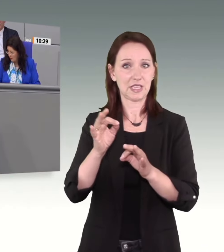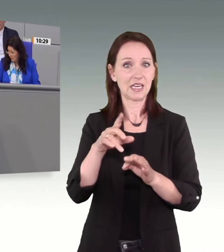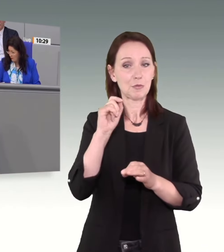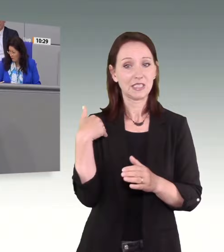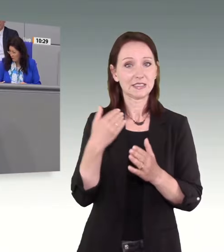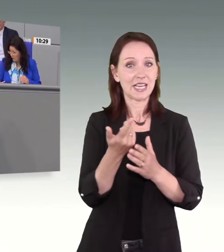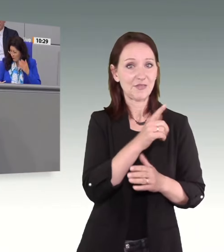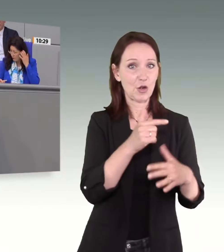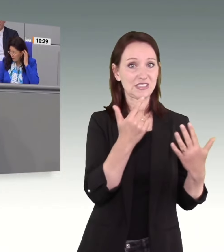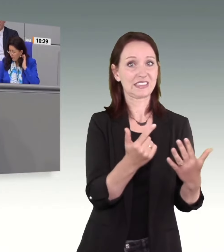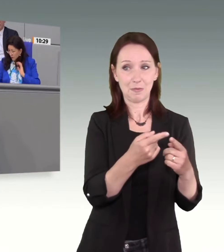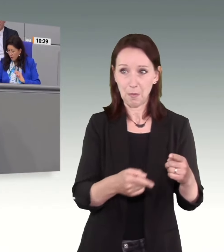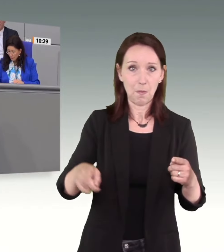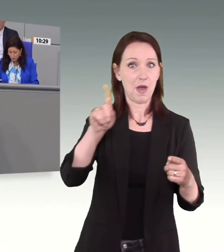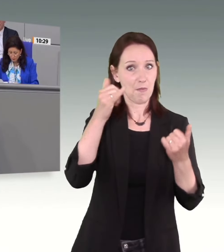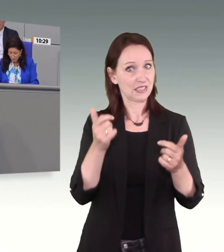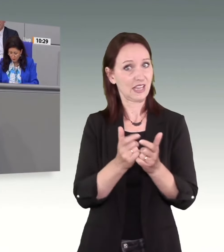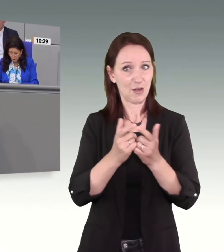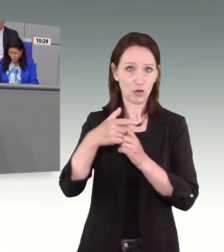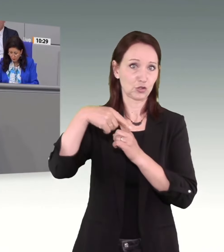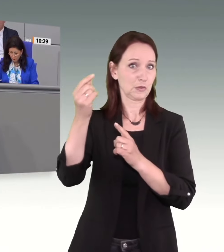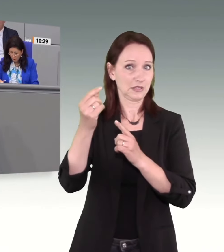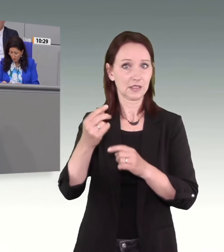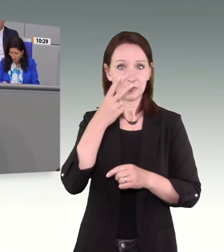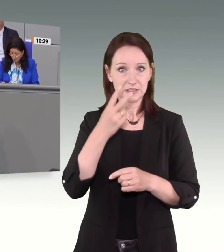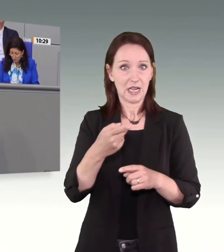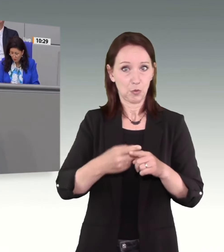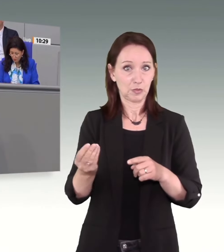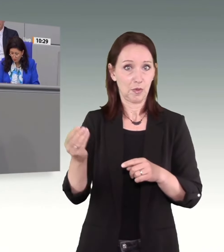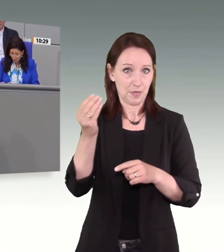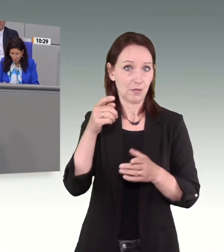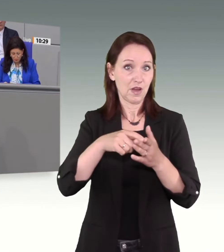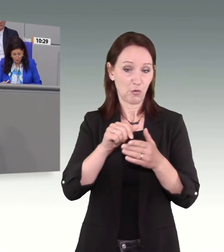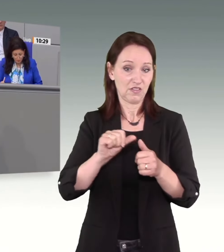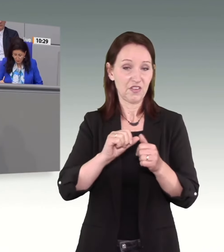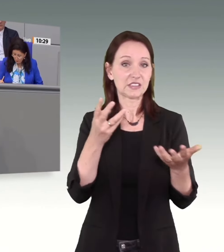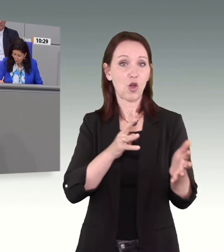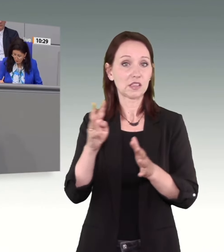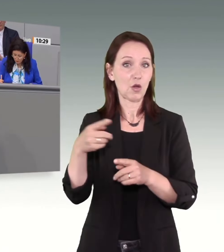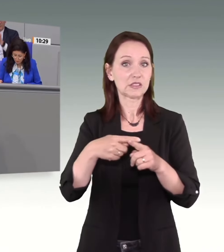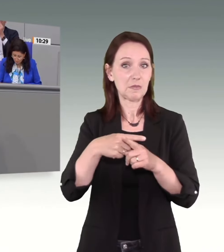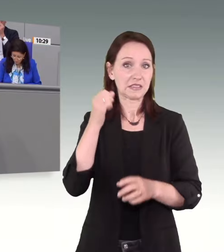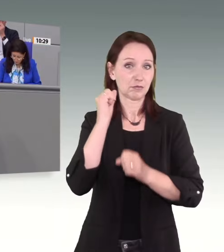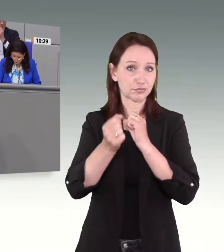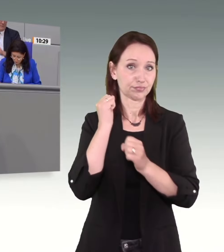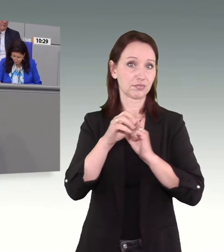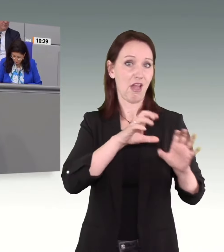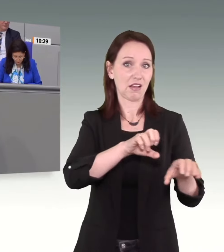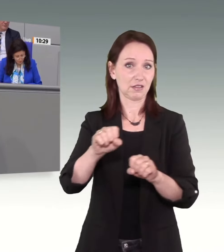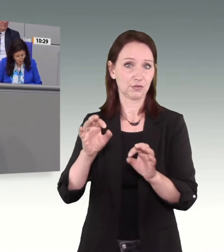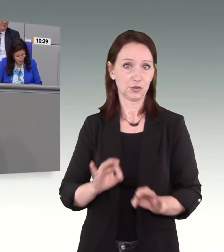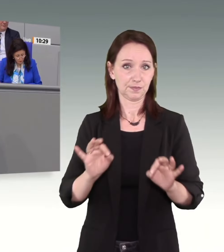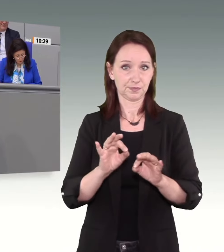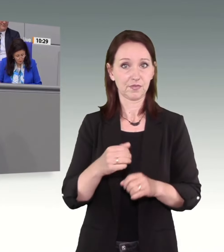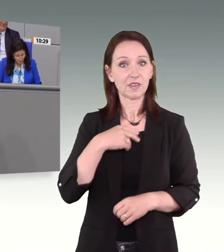9000 Messeangriffe. Diese Zahlen sind eine bittere Mahnung an uns als Gesetzgeber. Wir als